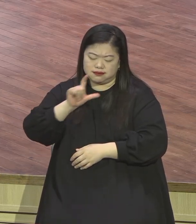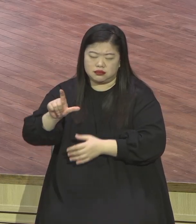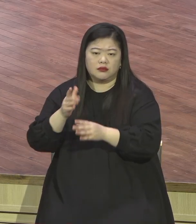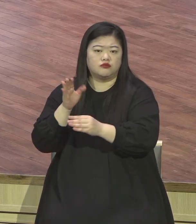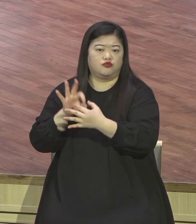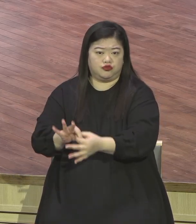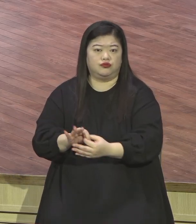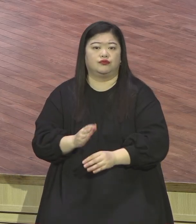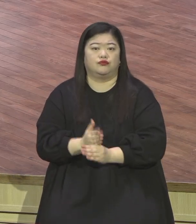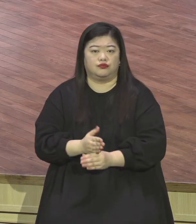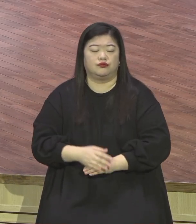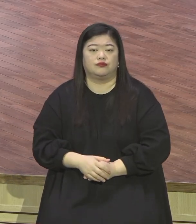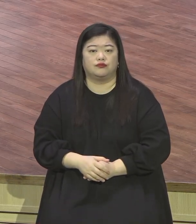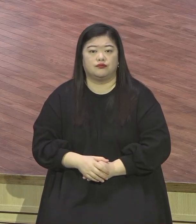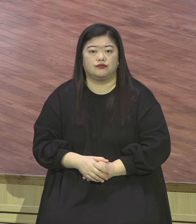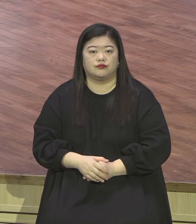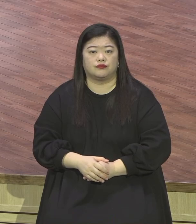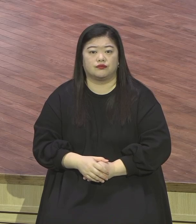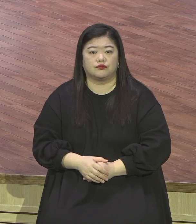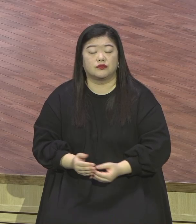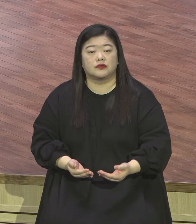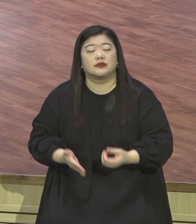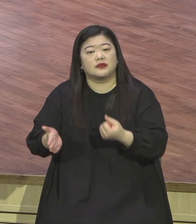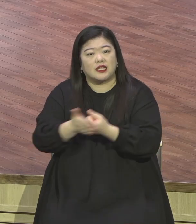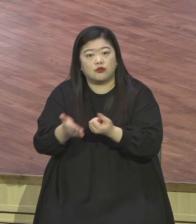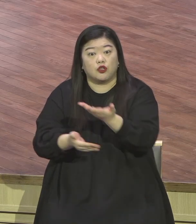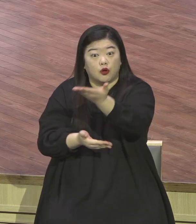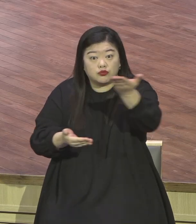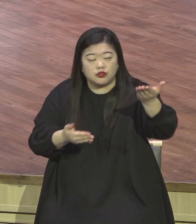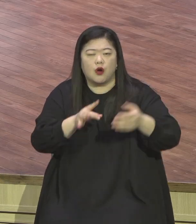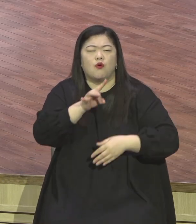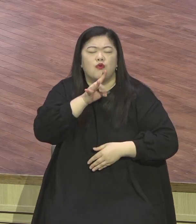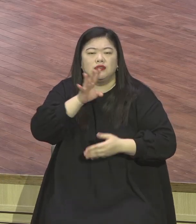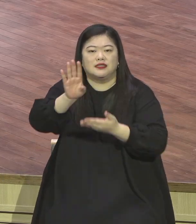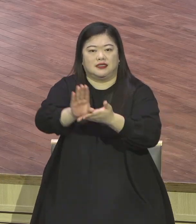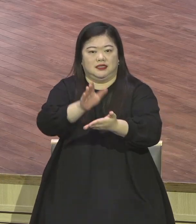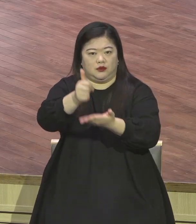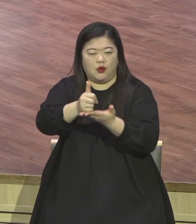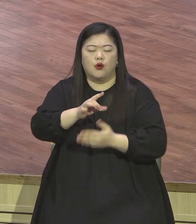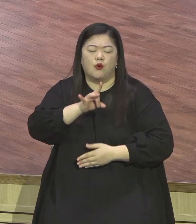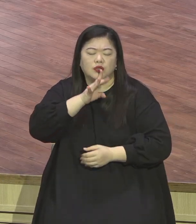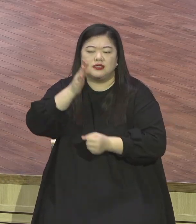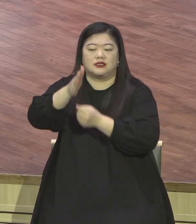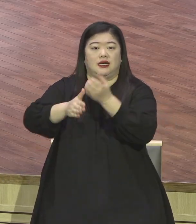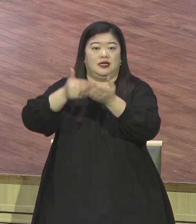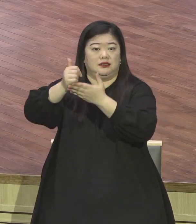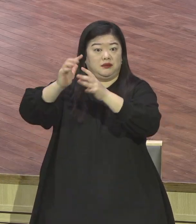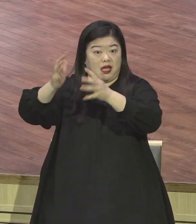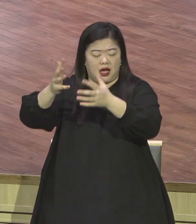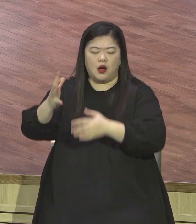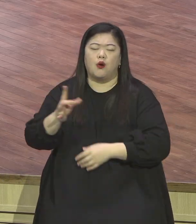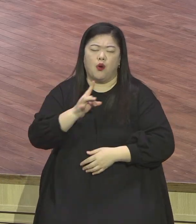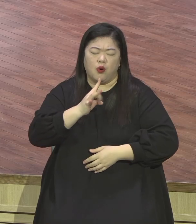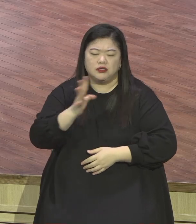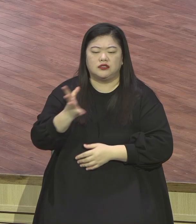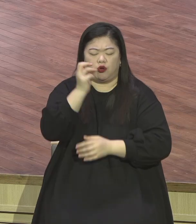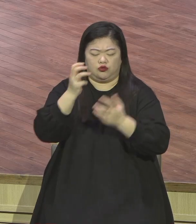자리로 인도할 것이다 오직 크리스도, 오직 하나의 나라, 오직 성령 충만이하는 영적 본질, 성탄의